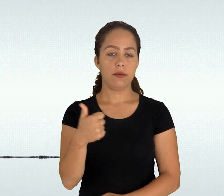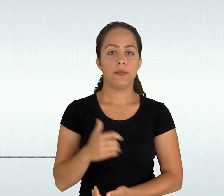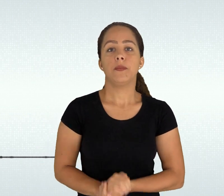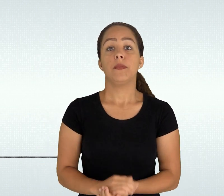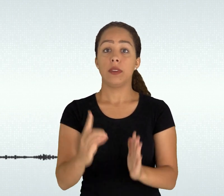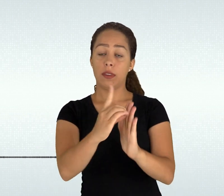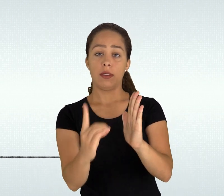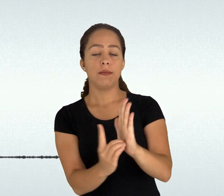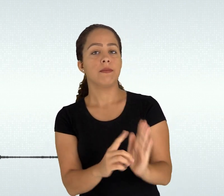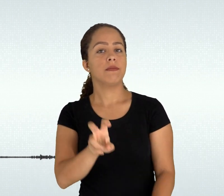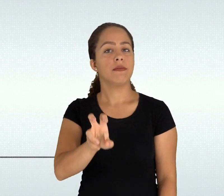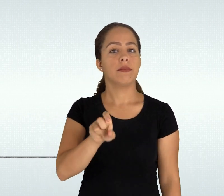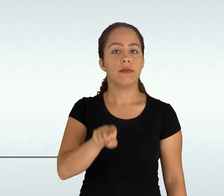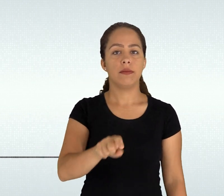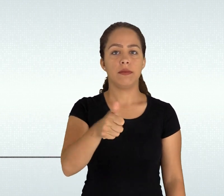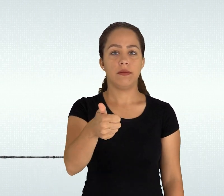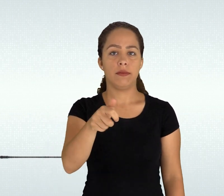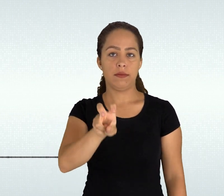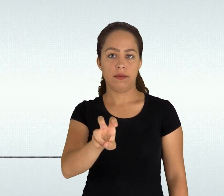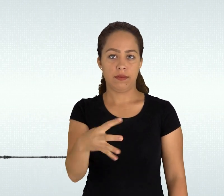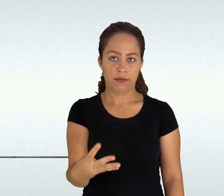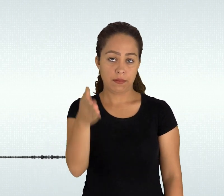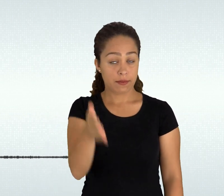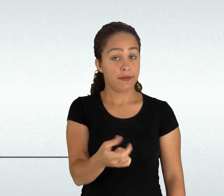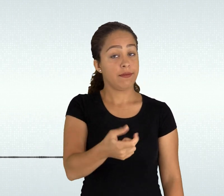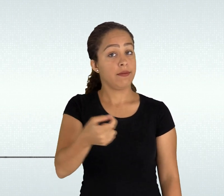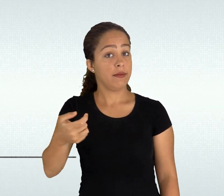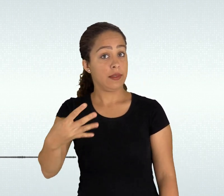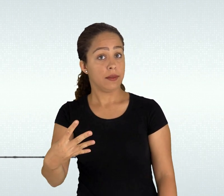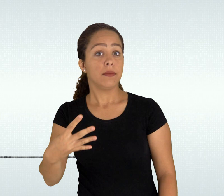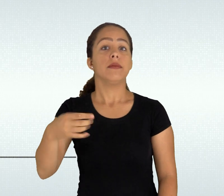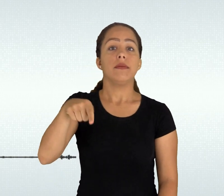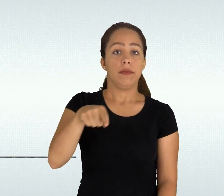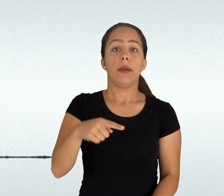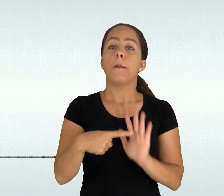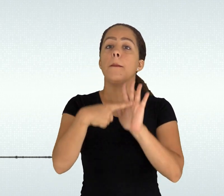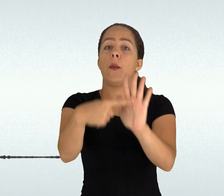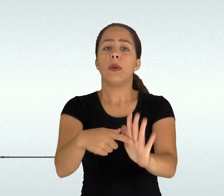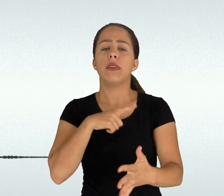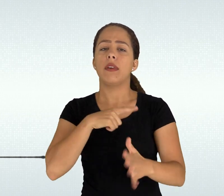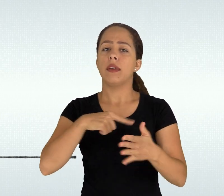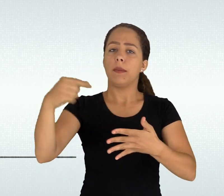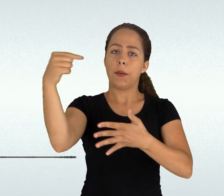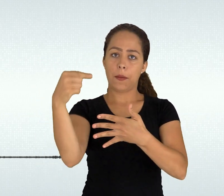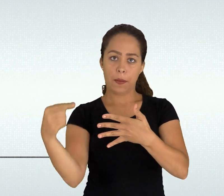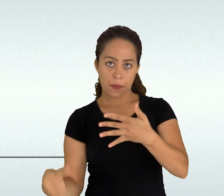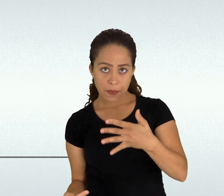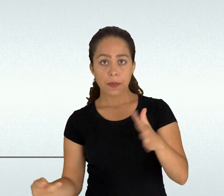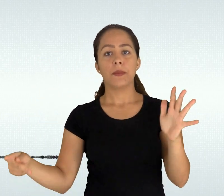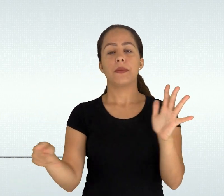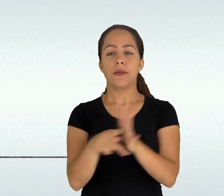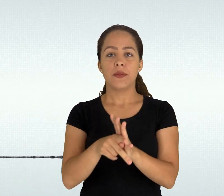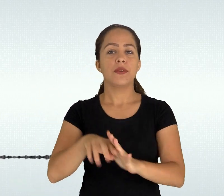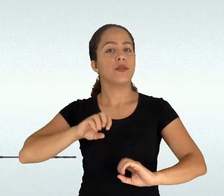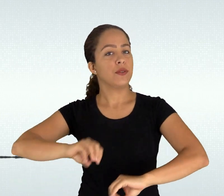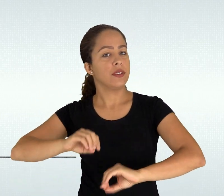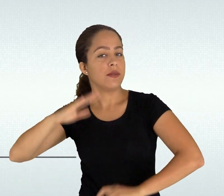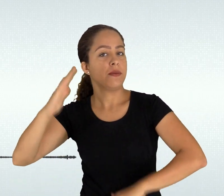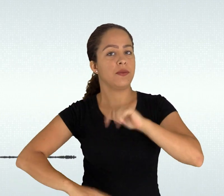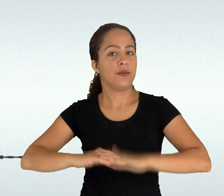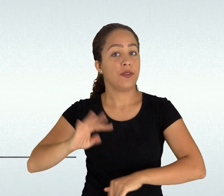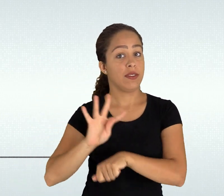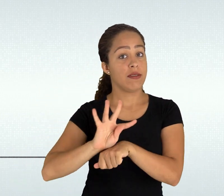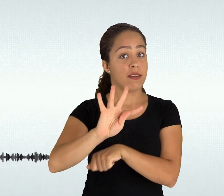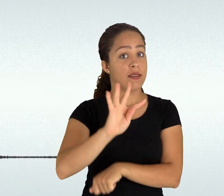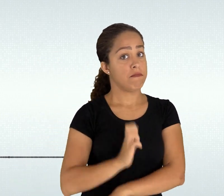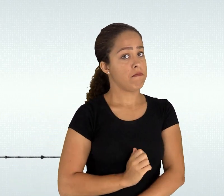e também naqueles que o cercam parece ser de suma importância a adoção em nível escolar de práticas que